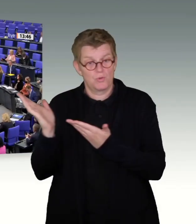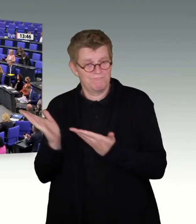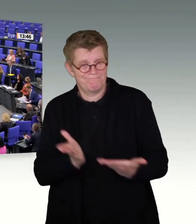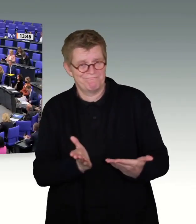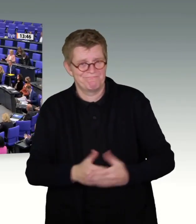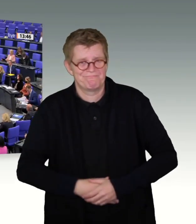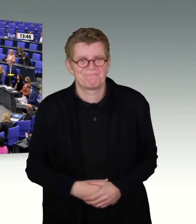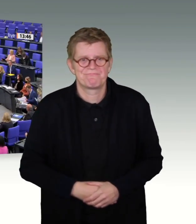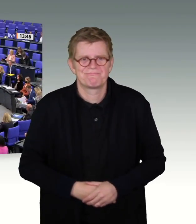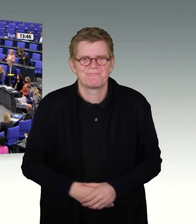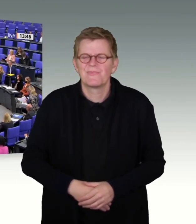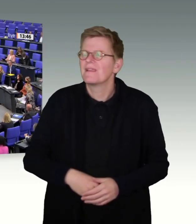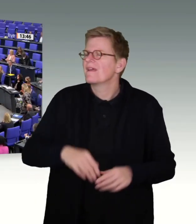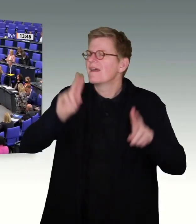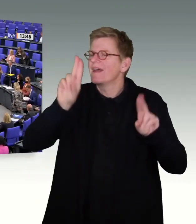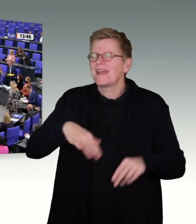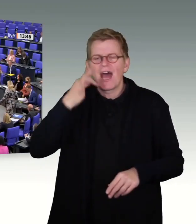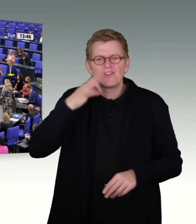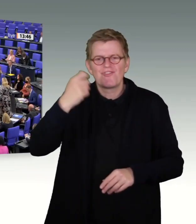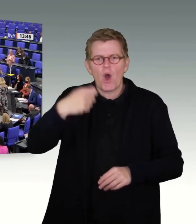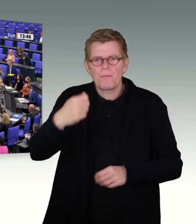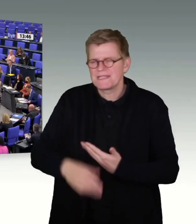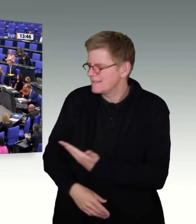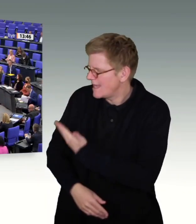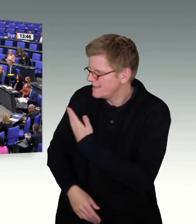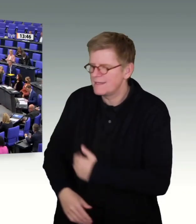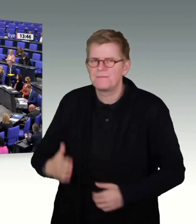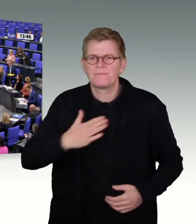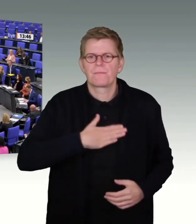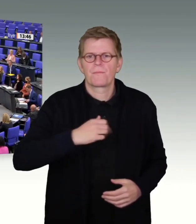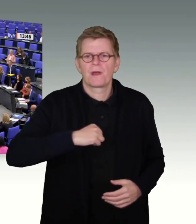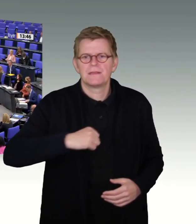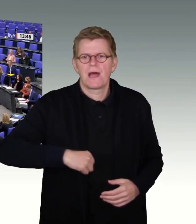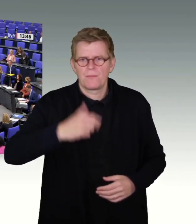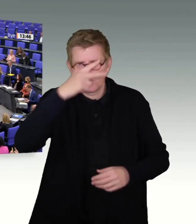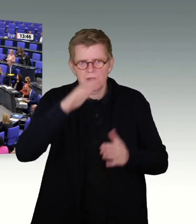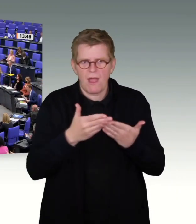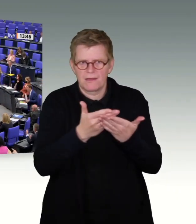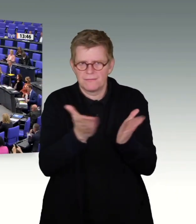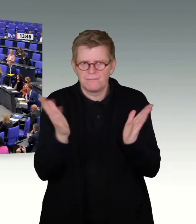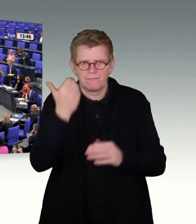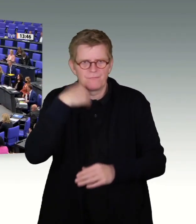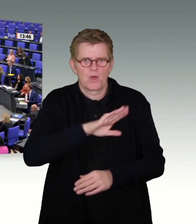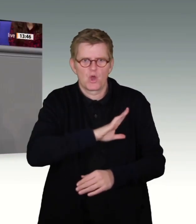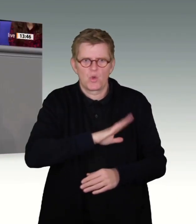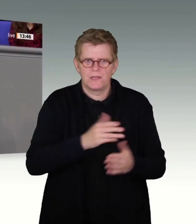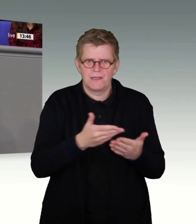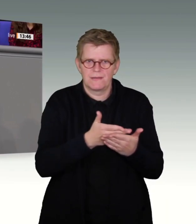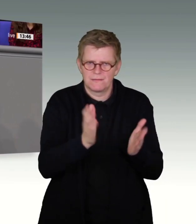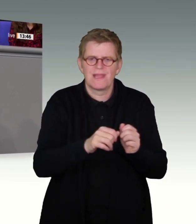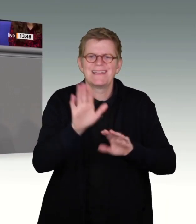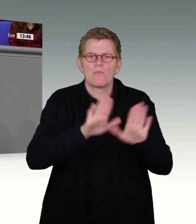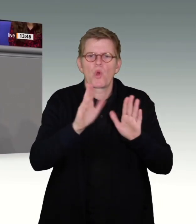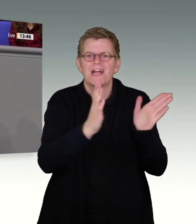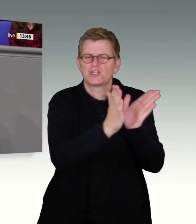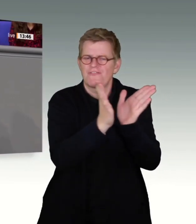Sehr geehrte Frau Präsidentin! Meine Damen und Herren, liebe Kolleginnen und Kollegen der demokratischen Fraktionen! Mehr Sicherheit im